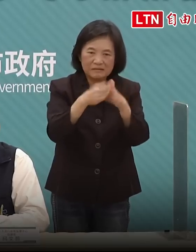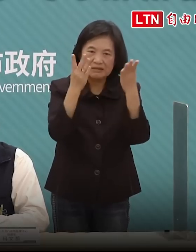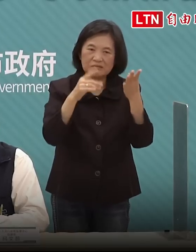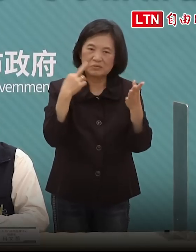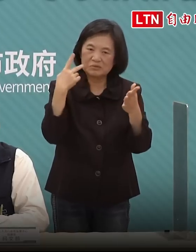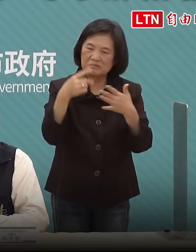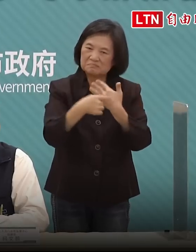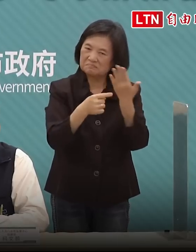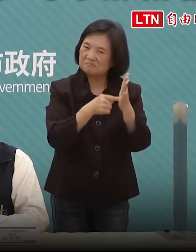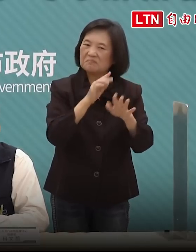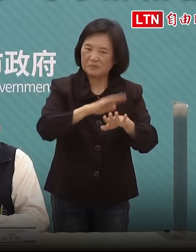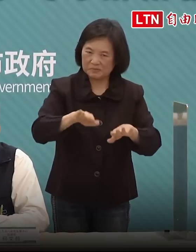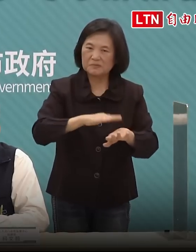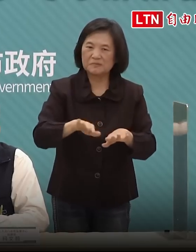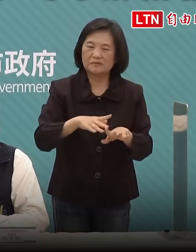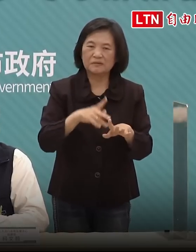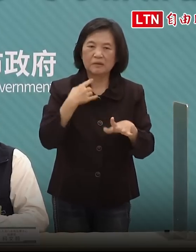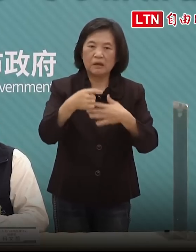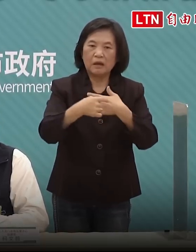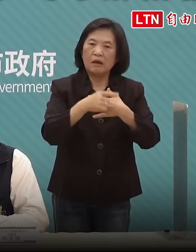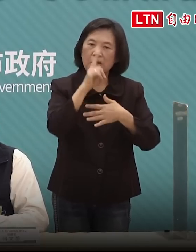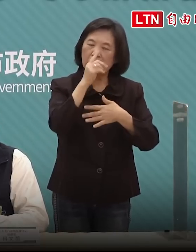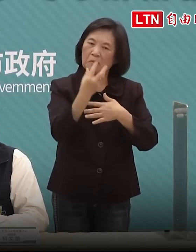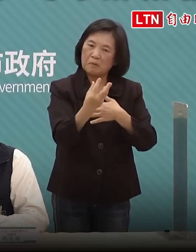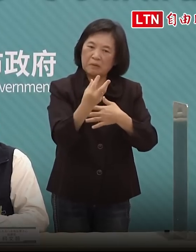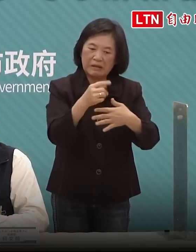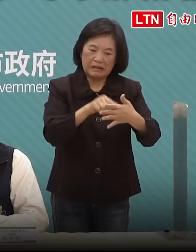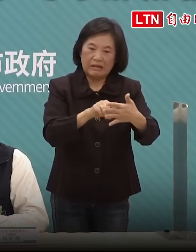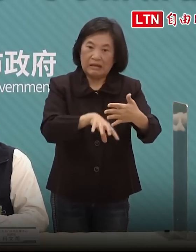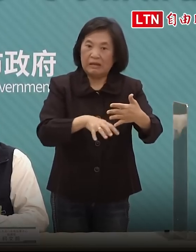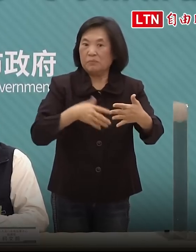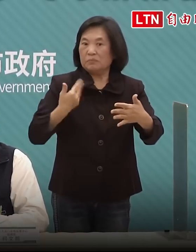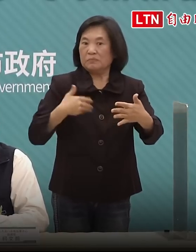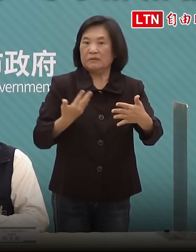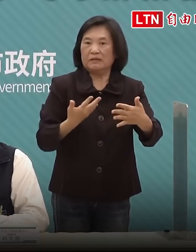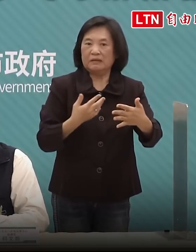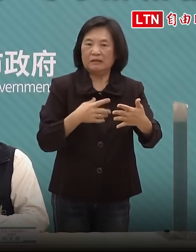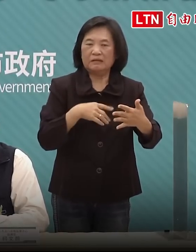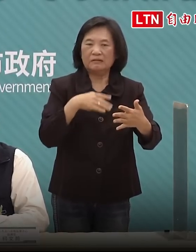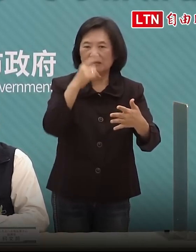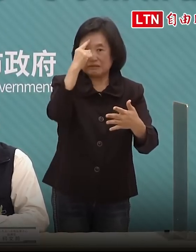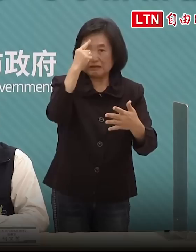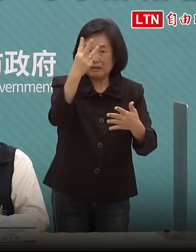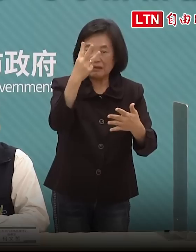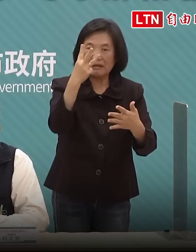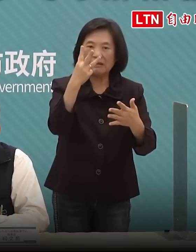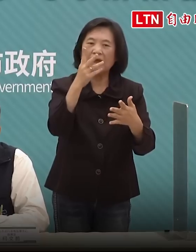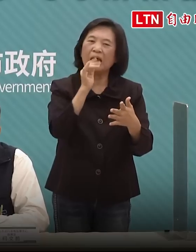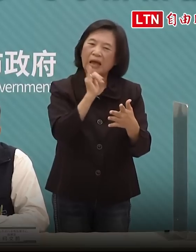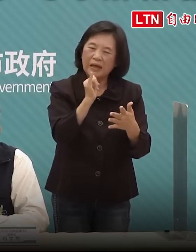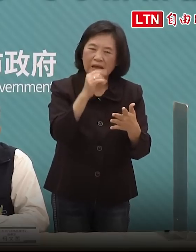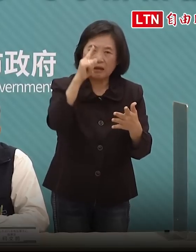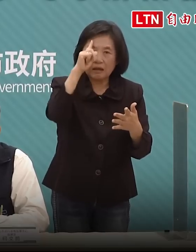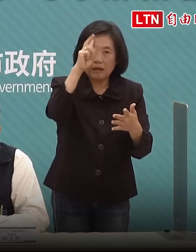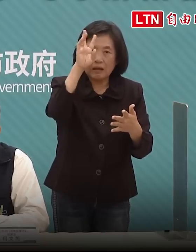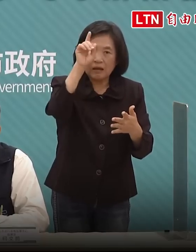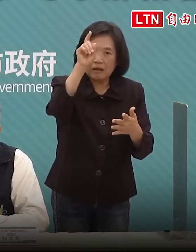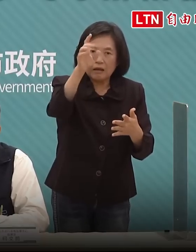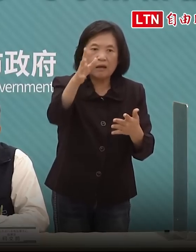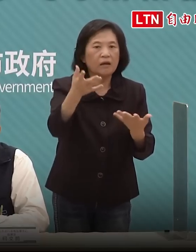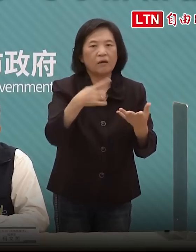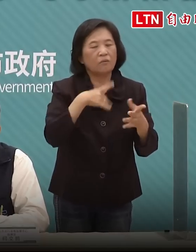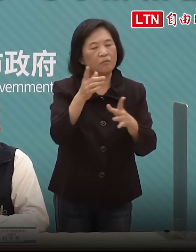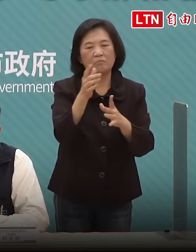準的因為不準的數字再去預測三天後會更不準所以其實是這樣我只知道說在那個範圍